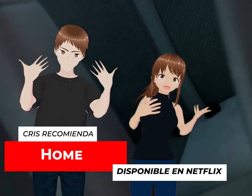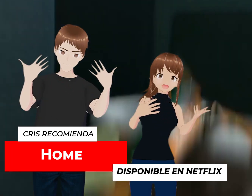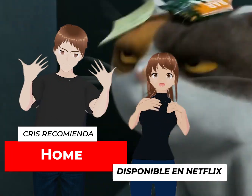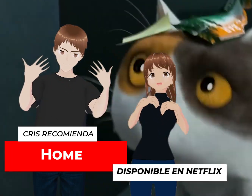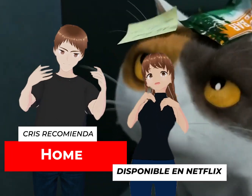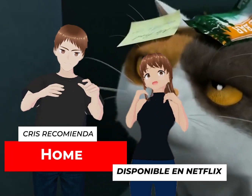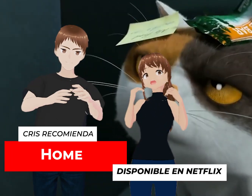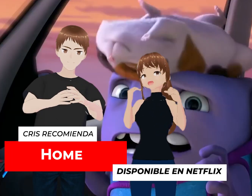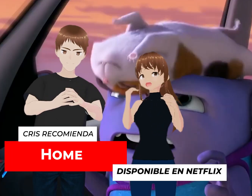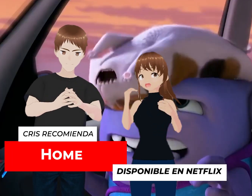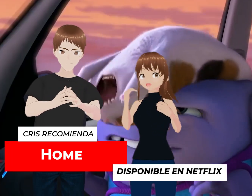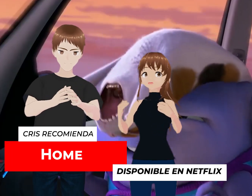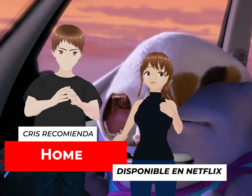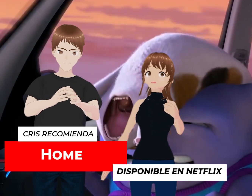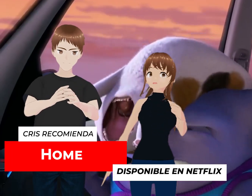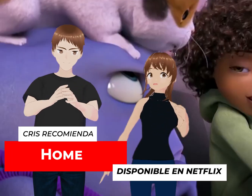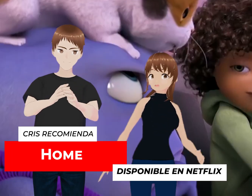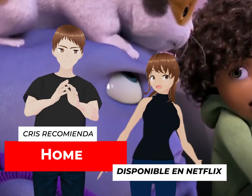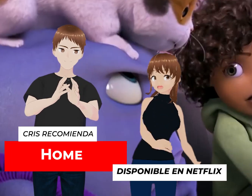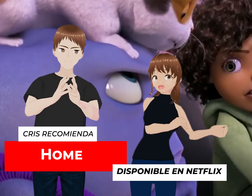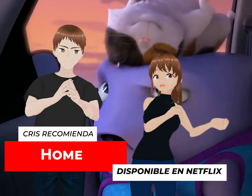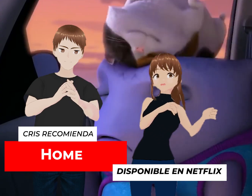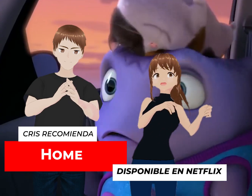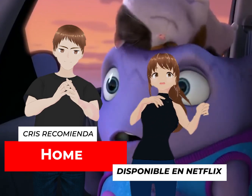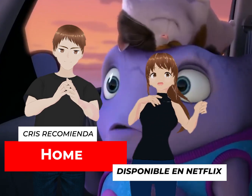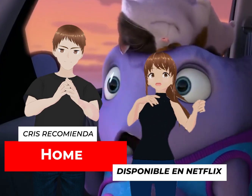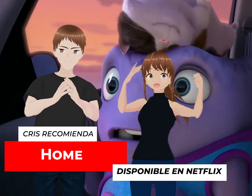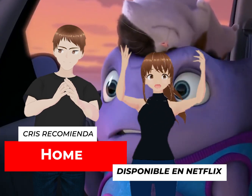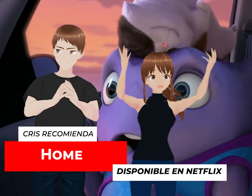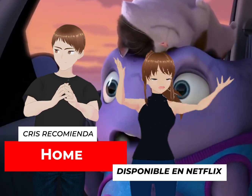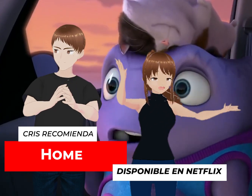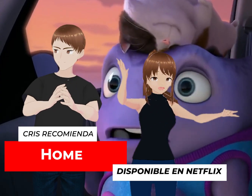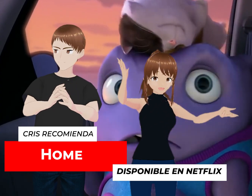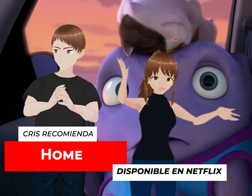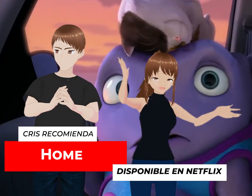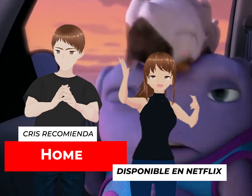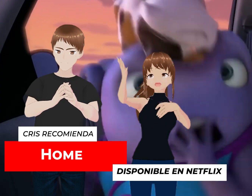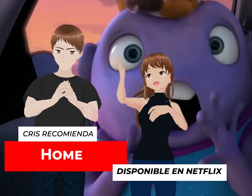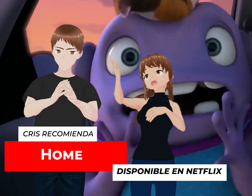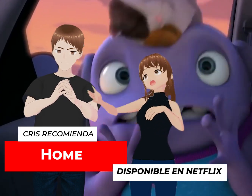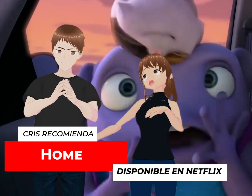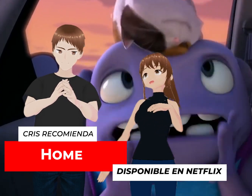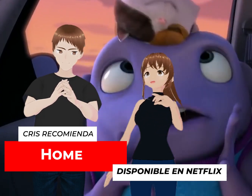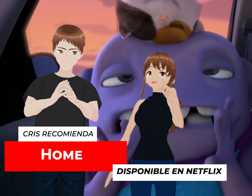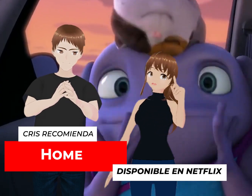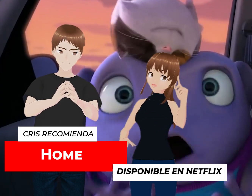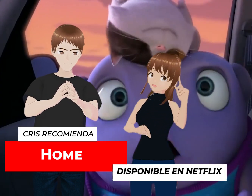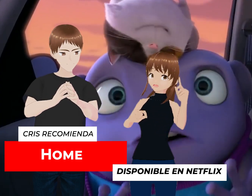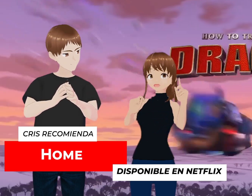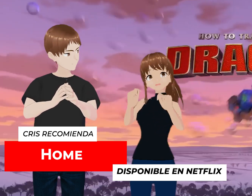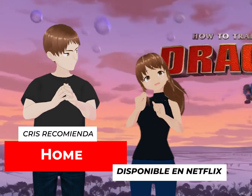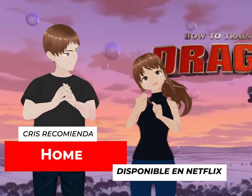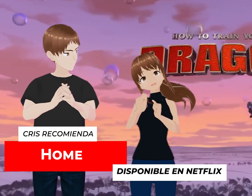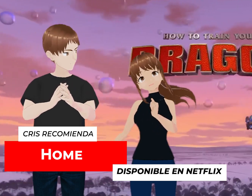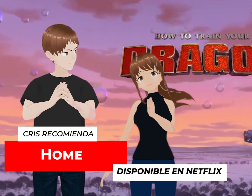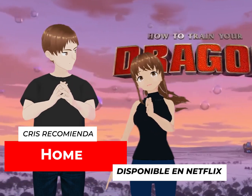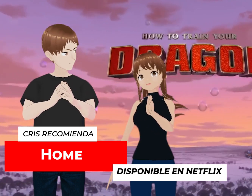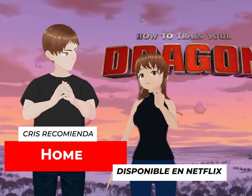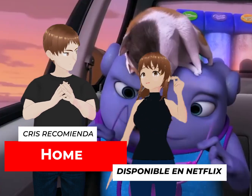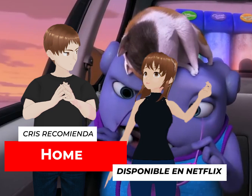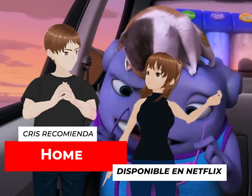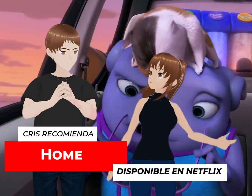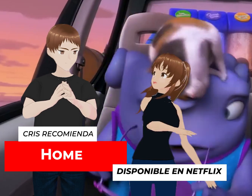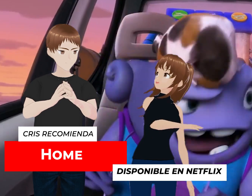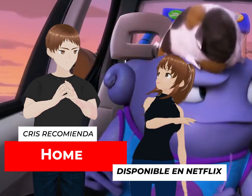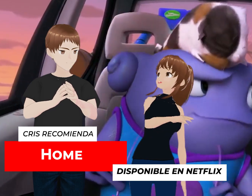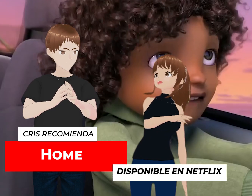especie. Entonces él cree que con este nuevo hogar va a cambiar toda su realidad. Y pues no necesariamente, ¿no?